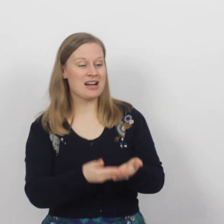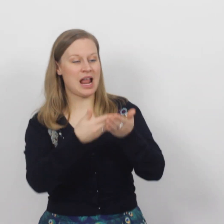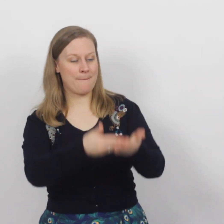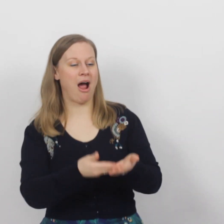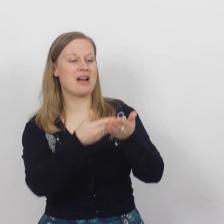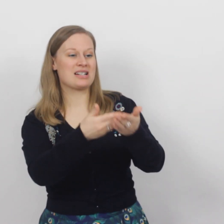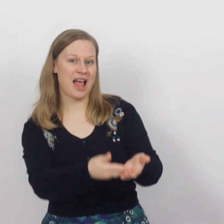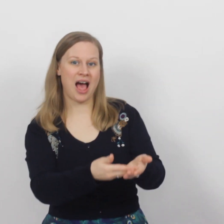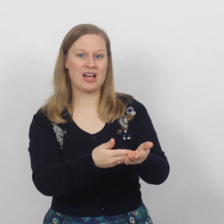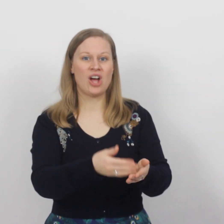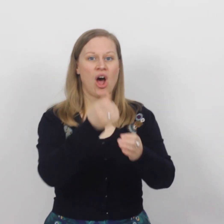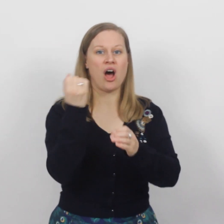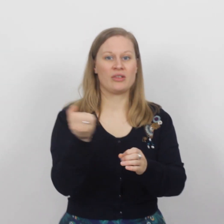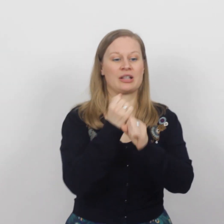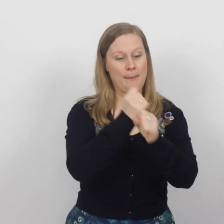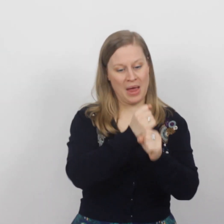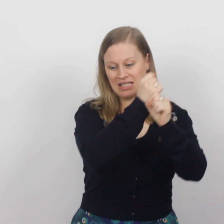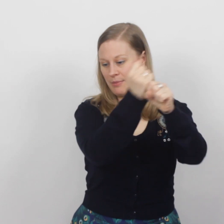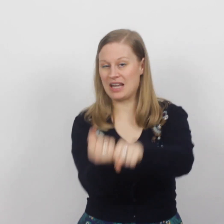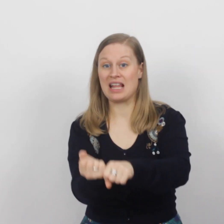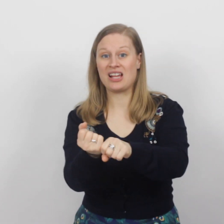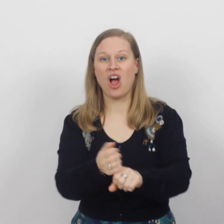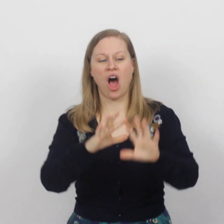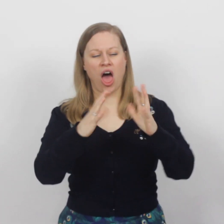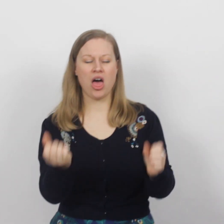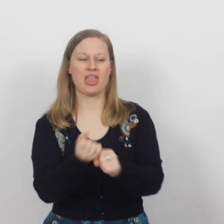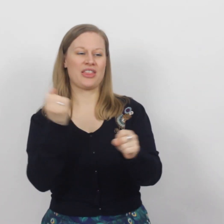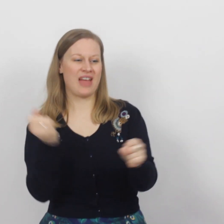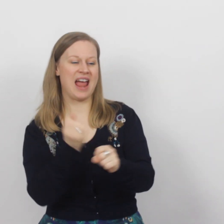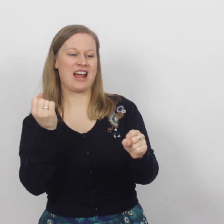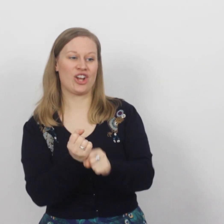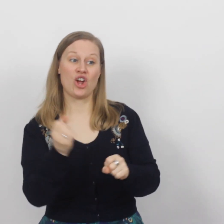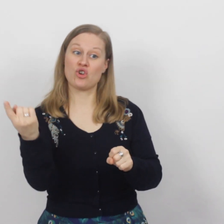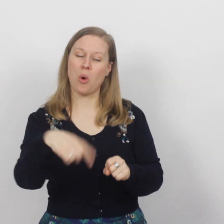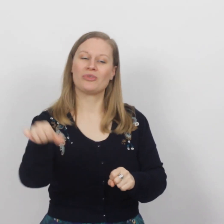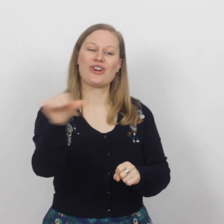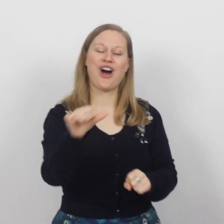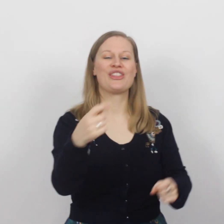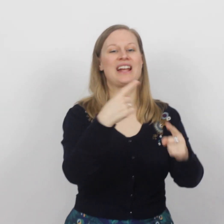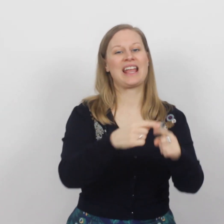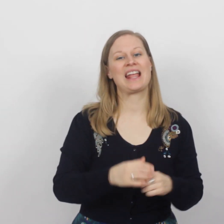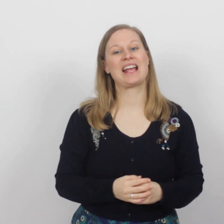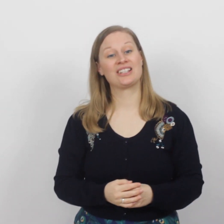Marta, Marta Leg je bezem neer, al dat werken komt een andere keer.